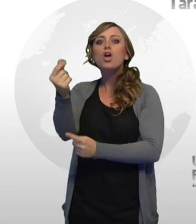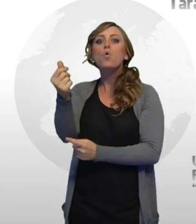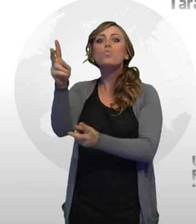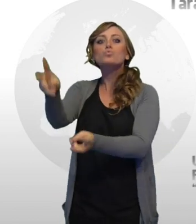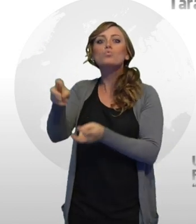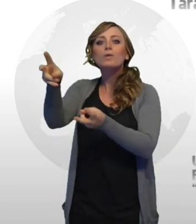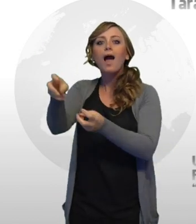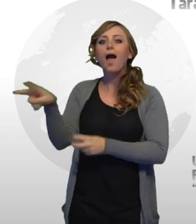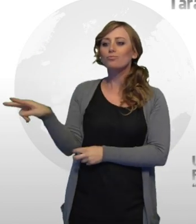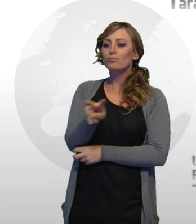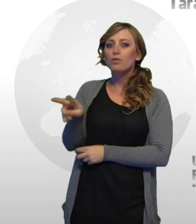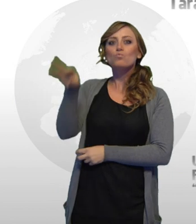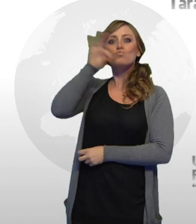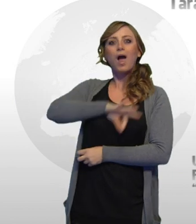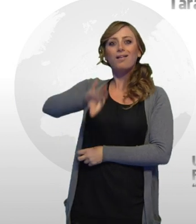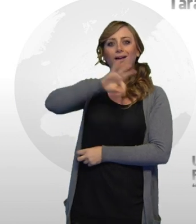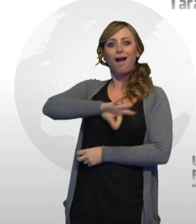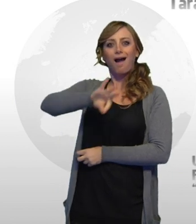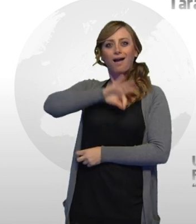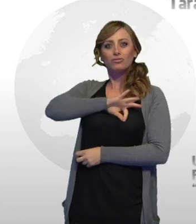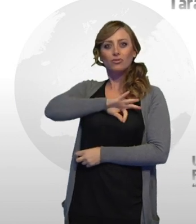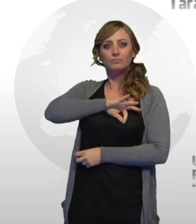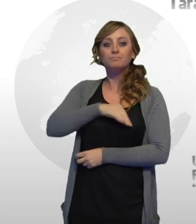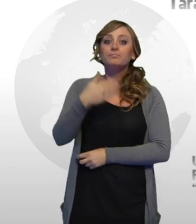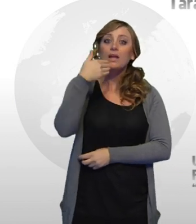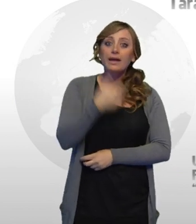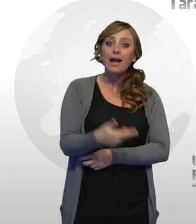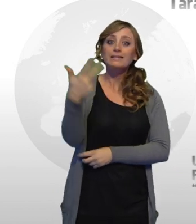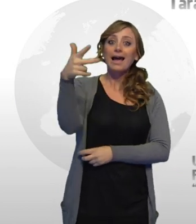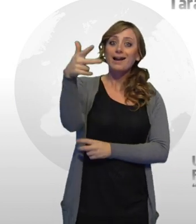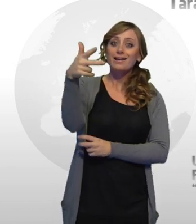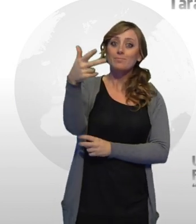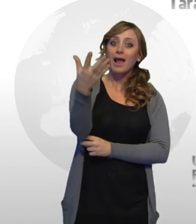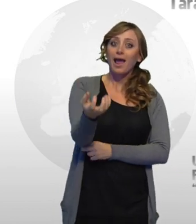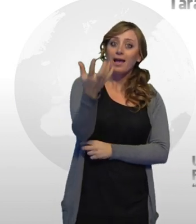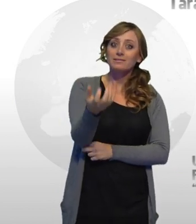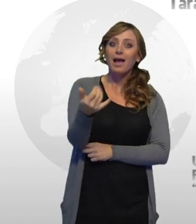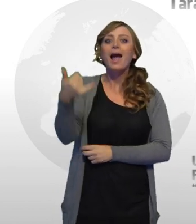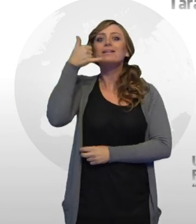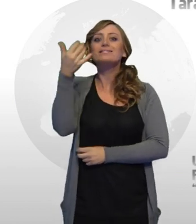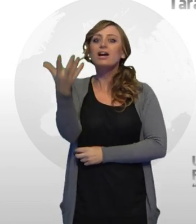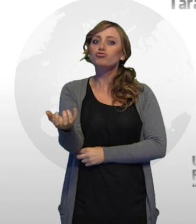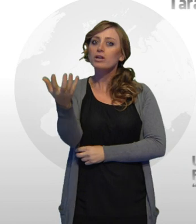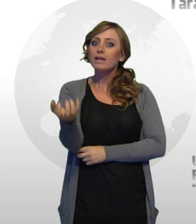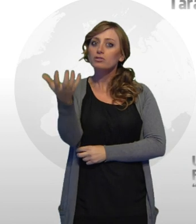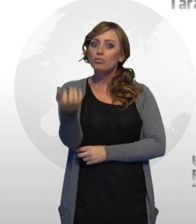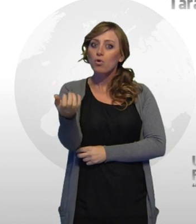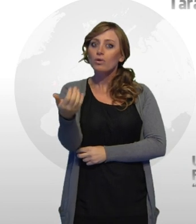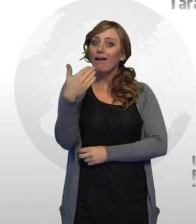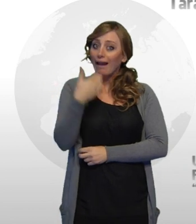Grazie alle riprese video e alle intercettazioni telefoniche, le Fiamme Gialle hanno potuto accertare